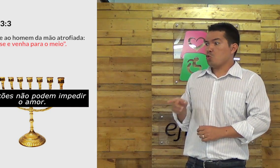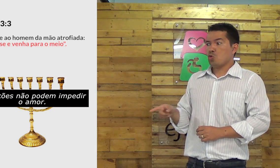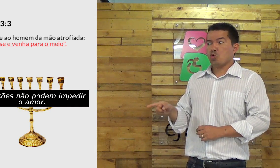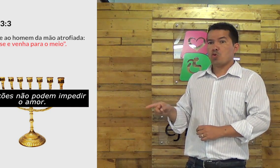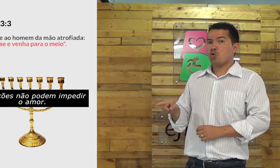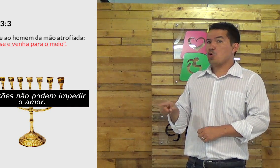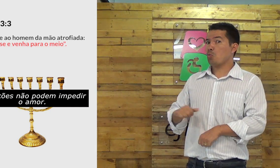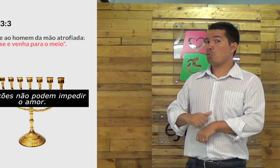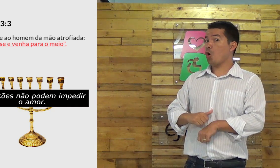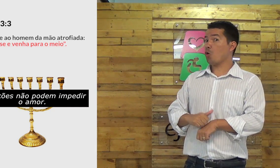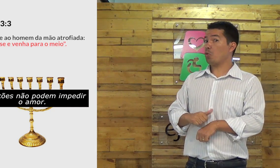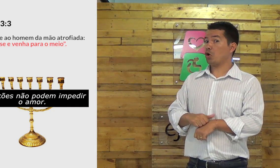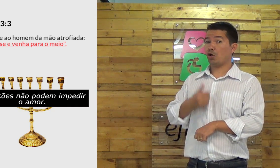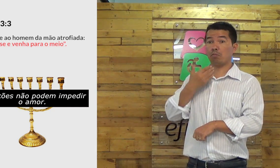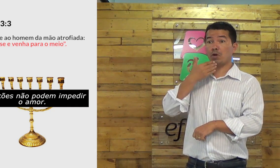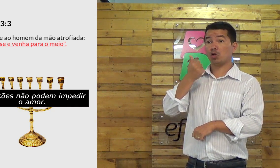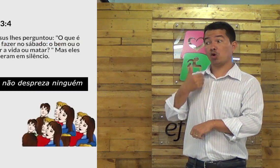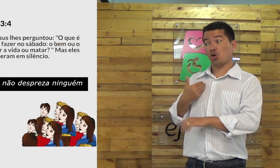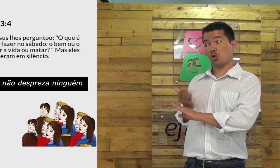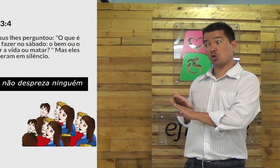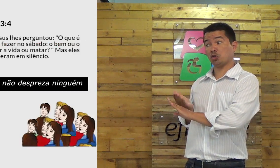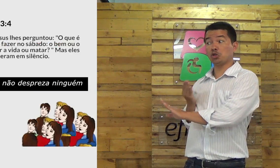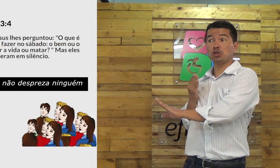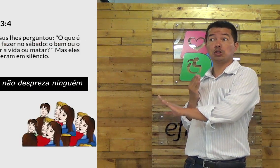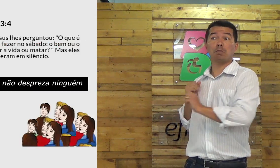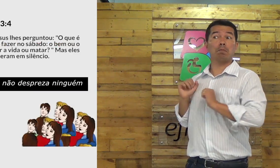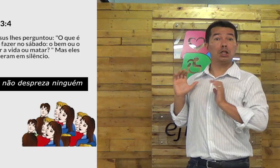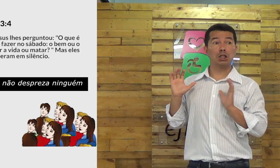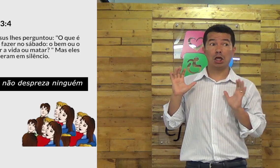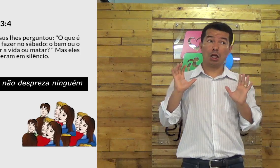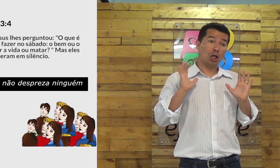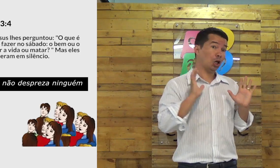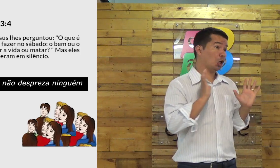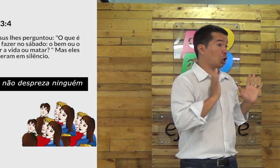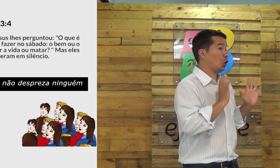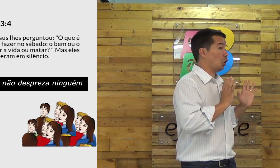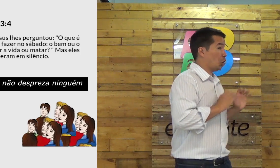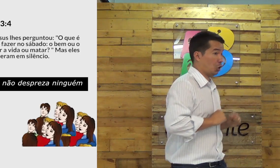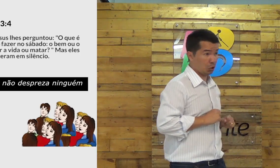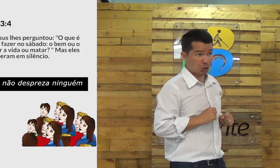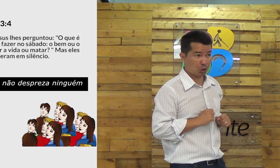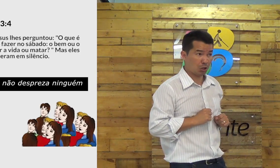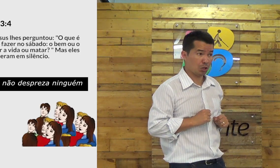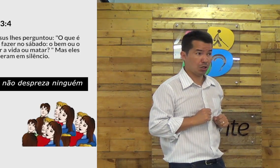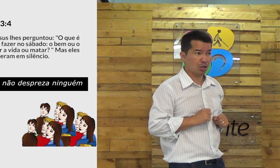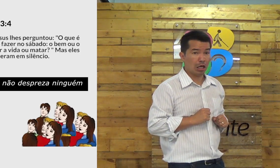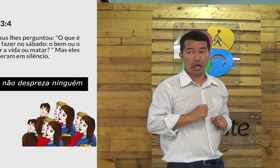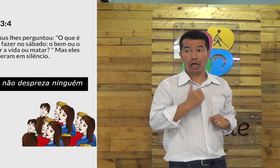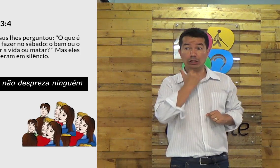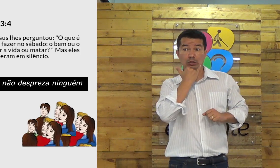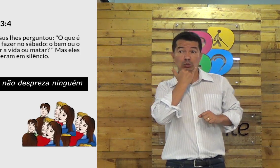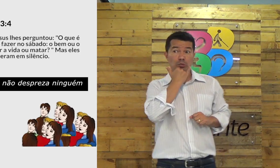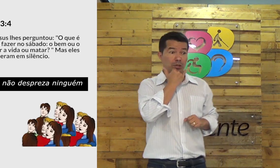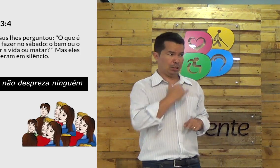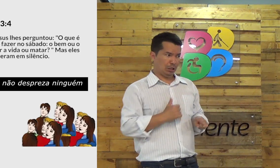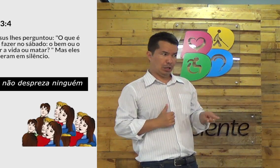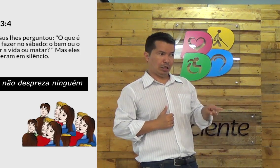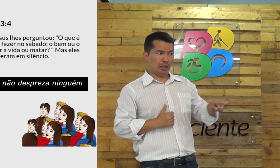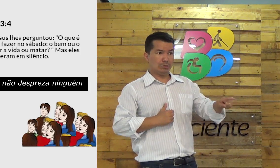se você vê uma pessoa que não tem tantas condições uma pessoa pobre você se afasta dela ah